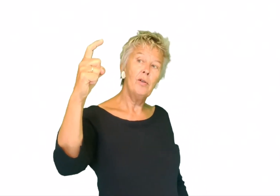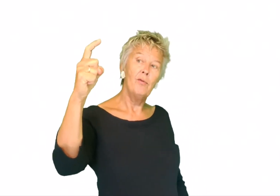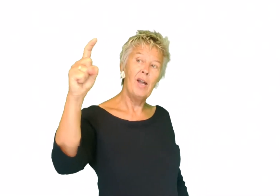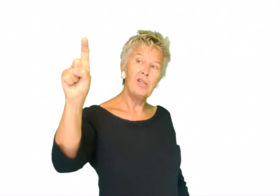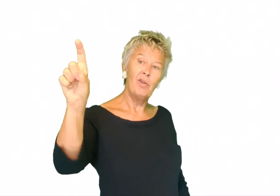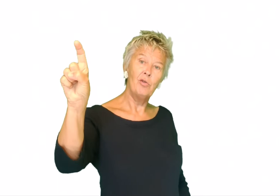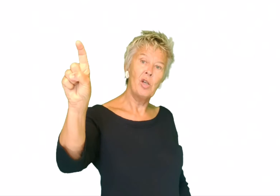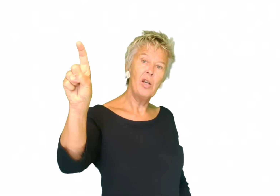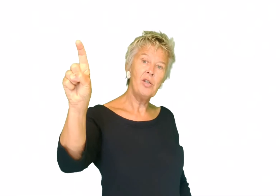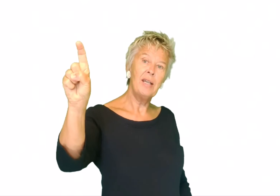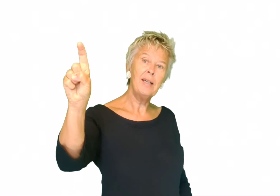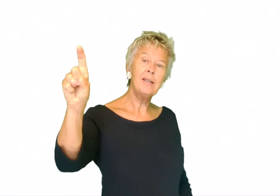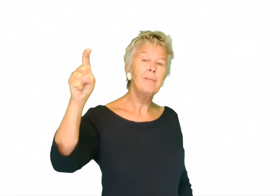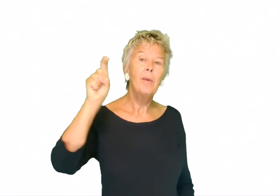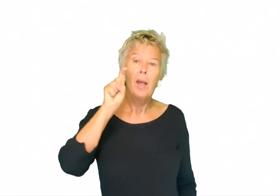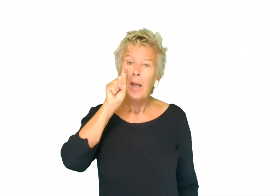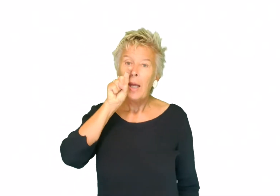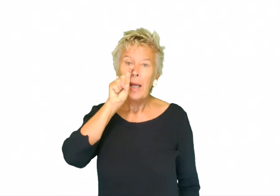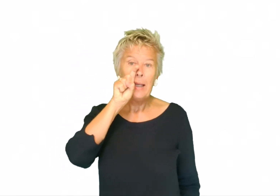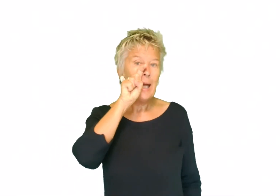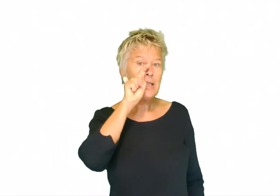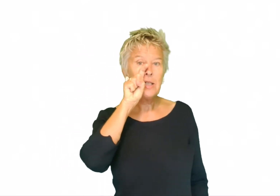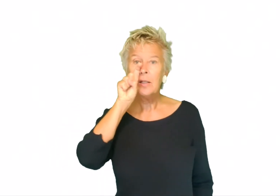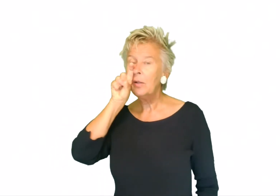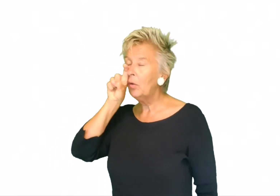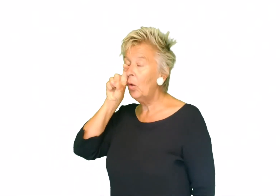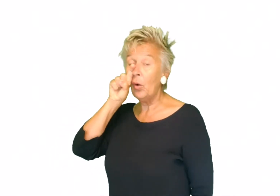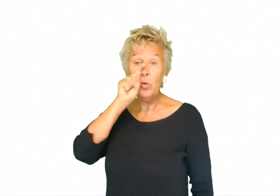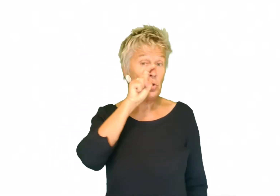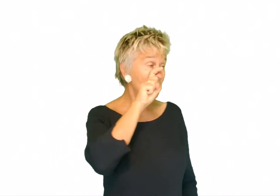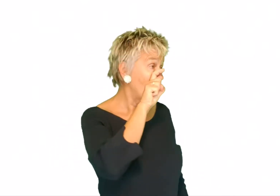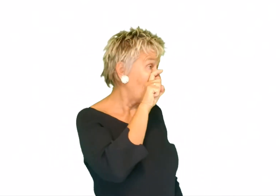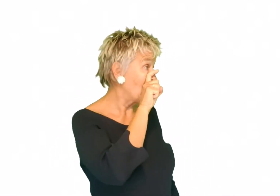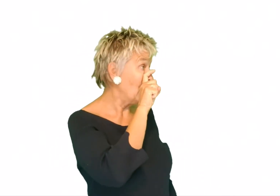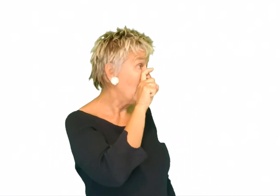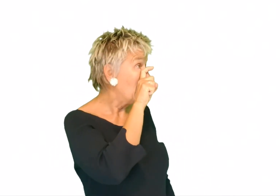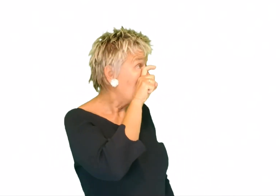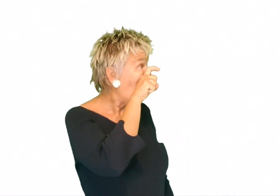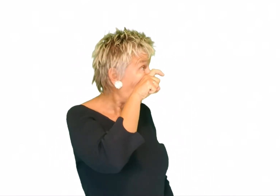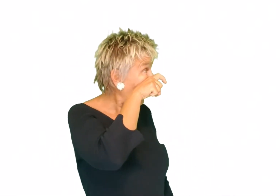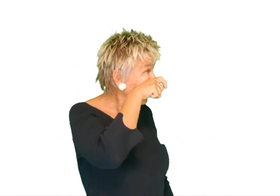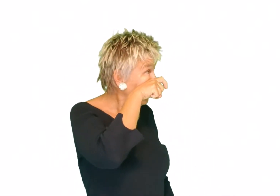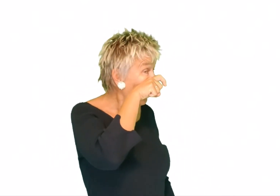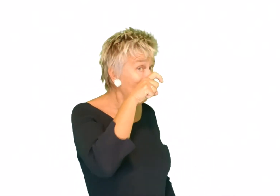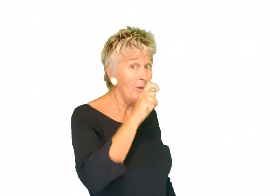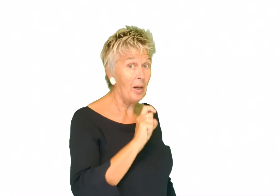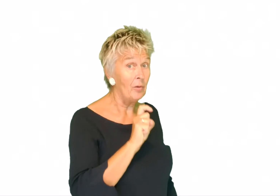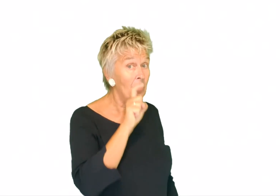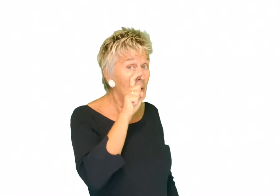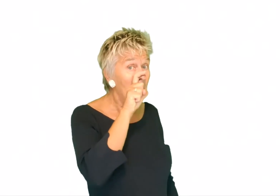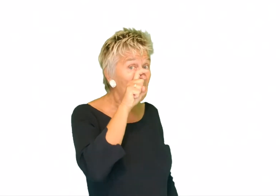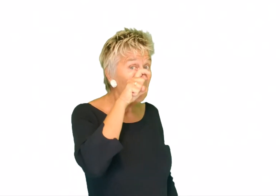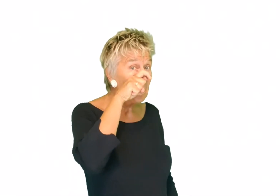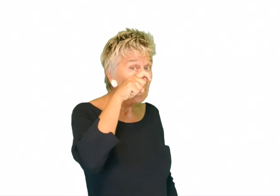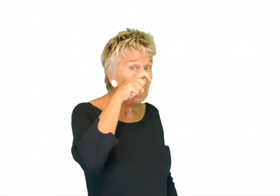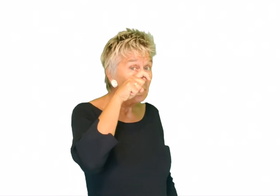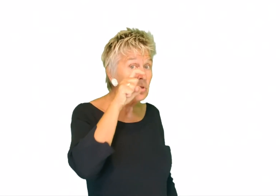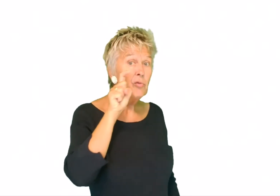wijsvinger. Dus alles dicht. En naast je neus, even zo, haal je de honing eruit. Dus naar